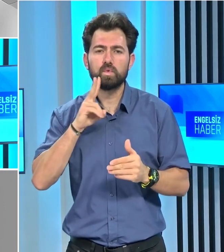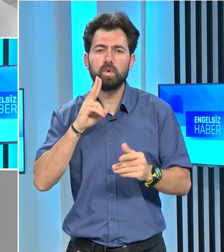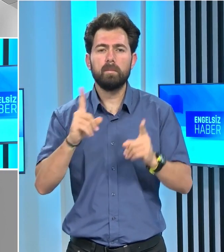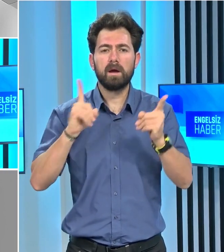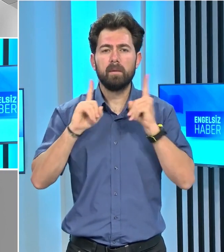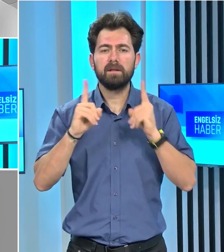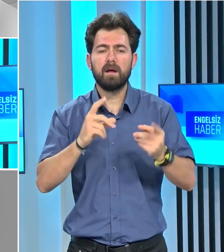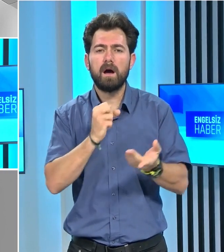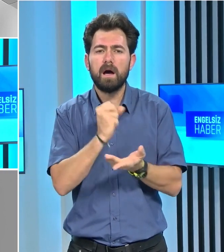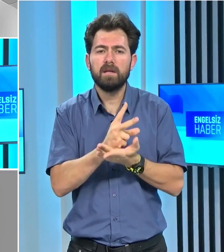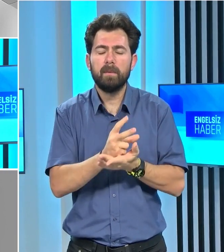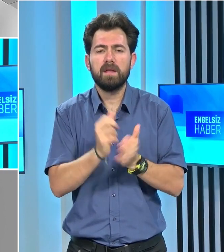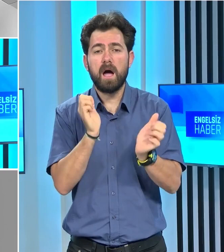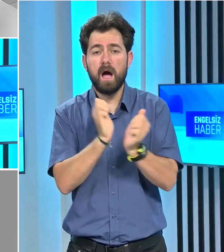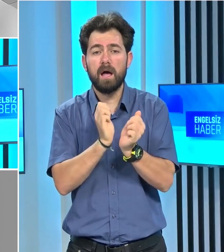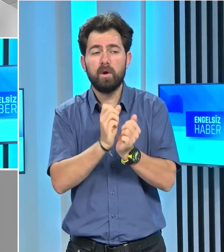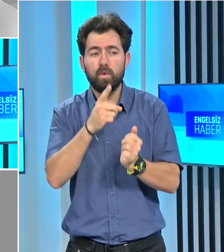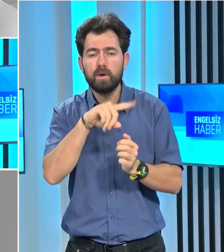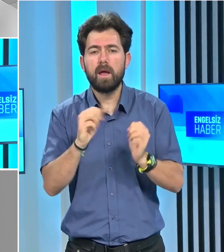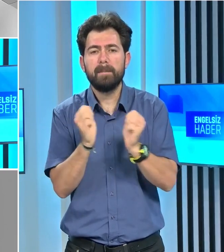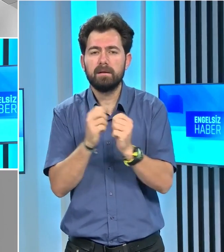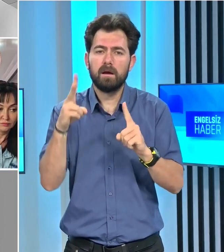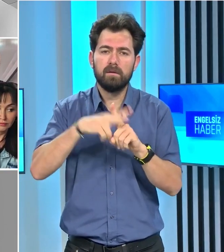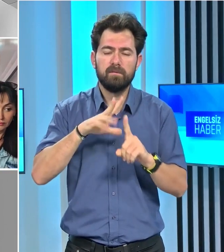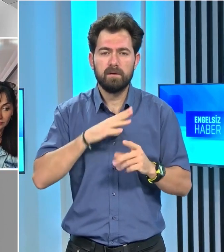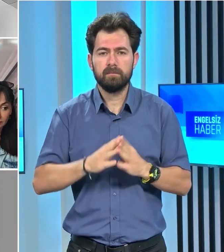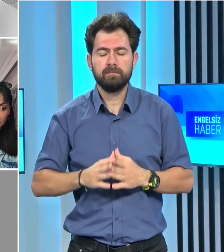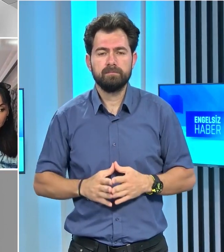Adıyaman'da ailelerin yanında yer aldı.